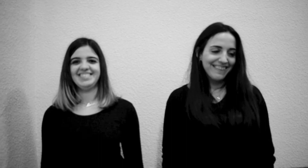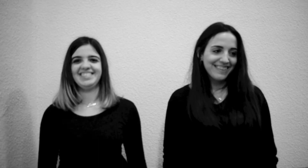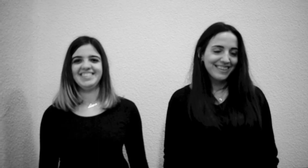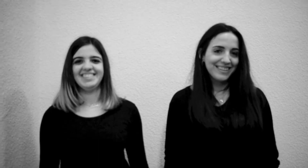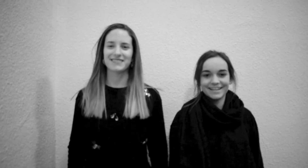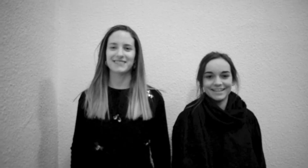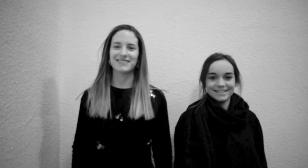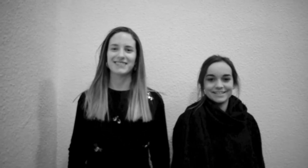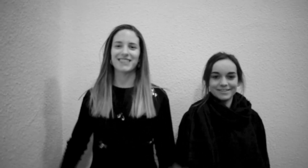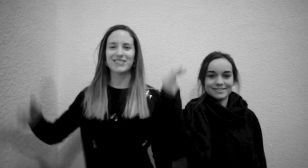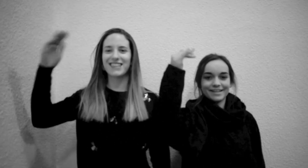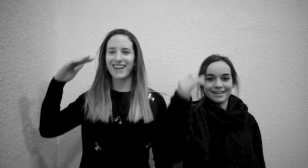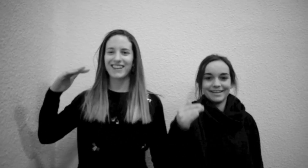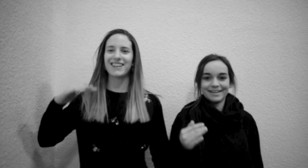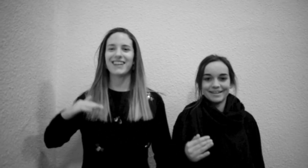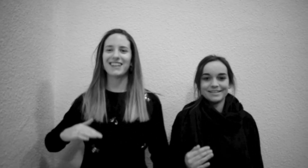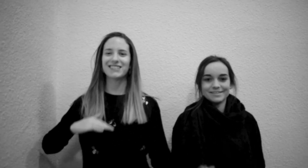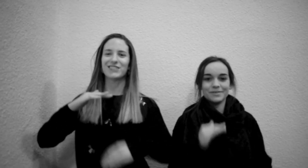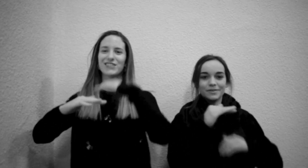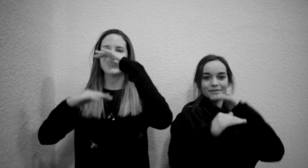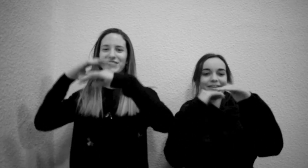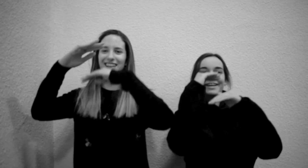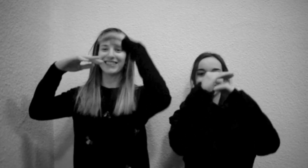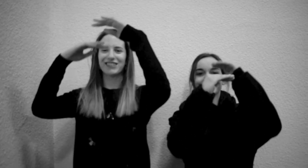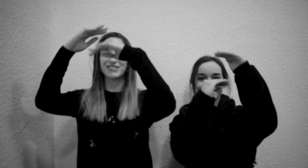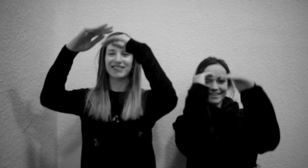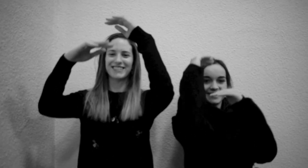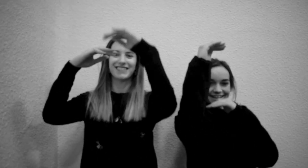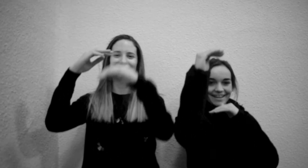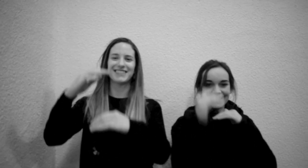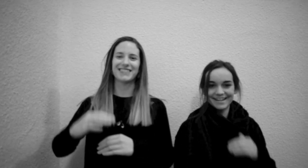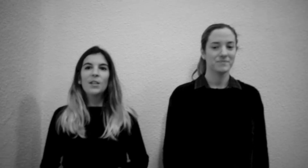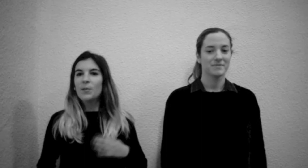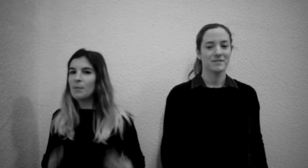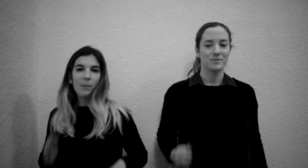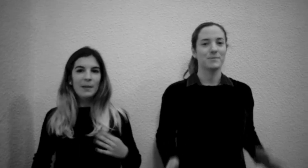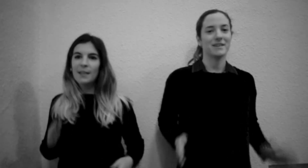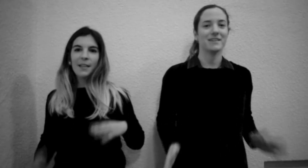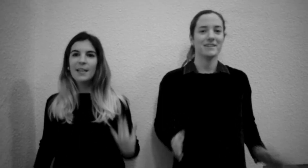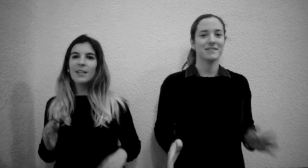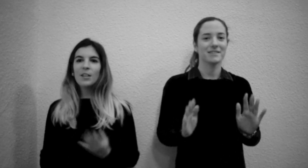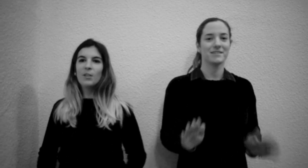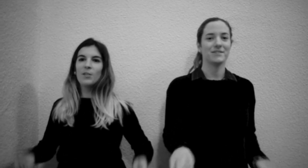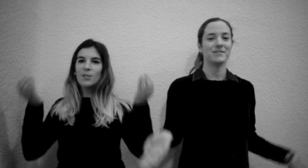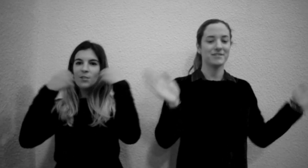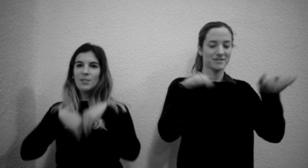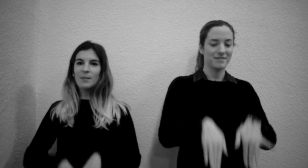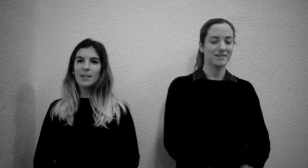Ya lo estás logrando Ya No hay momentos malos